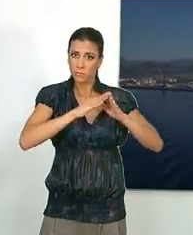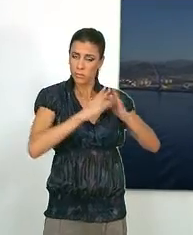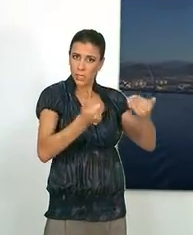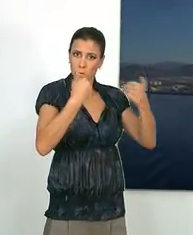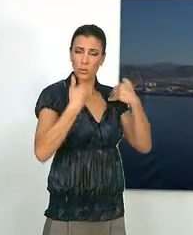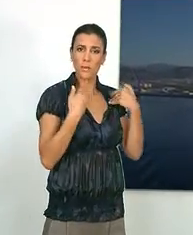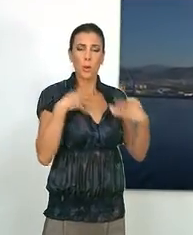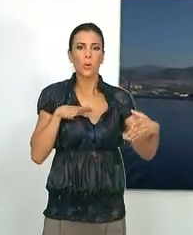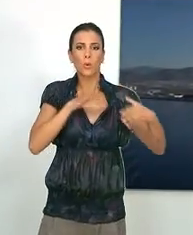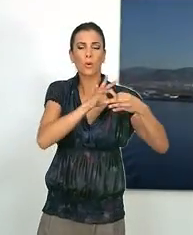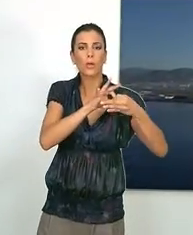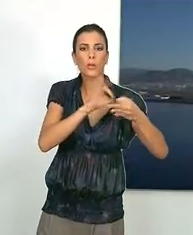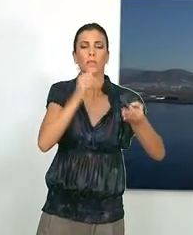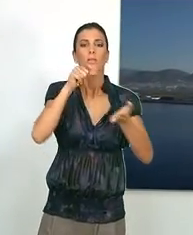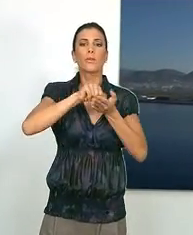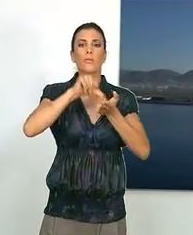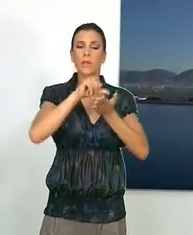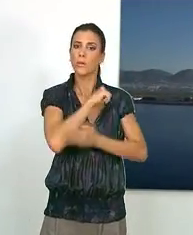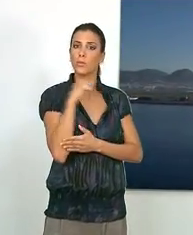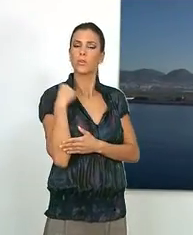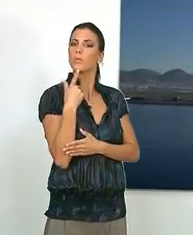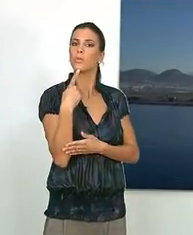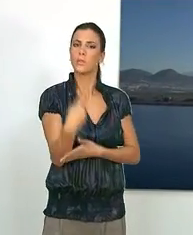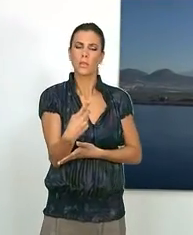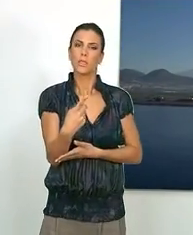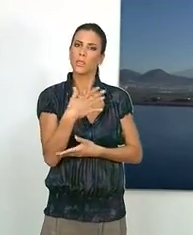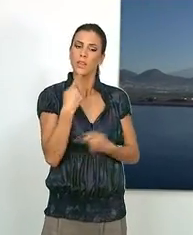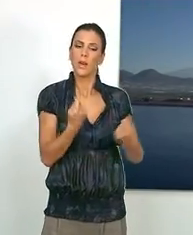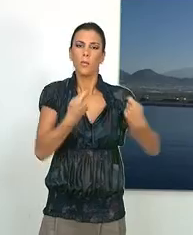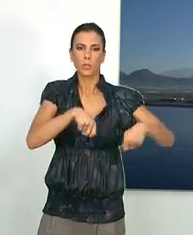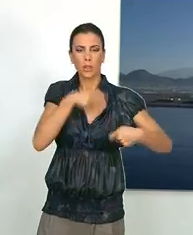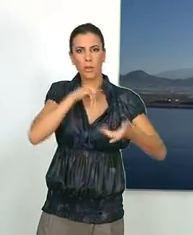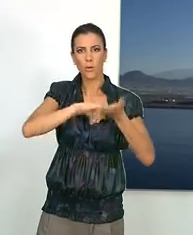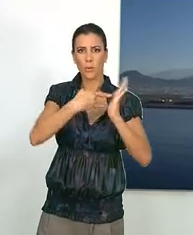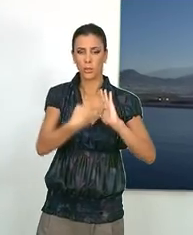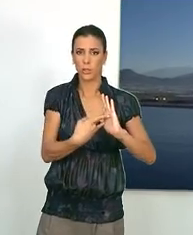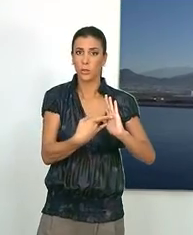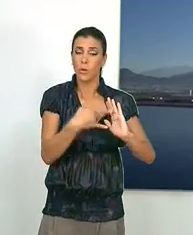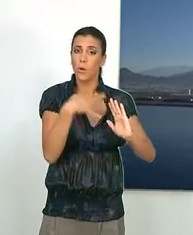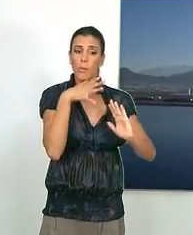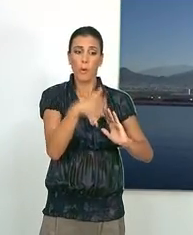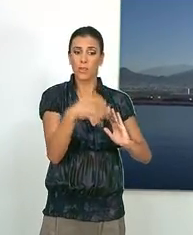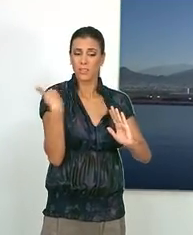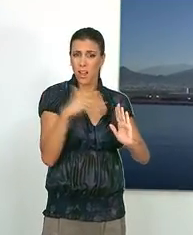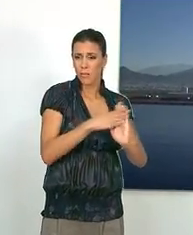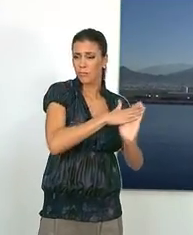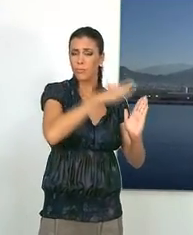que une la ciudad autónoma con Motril, confirma que la compañía seguirá apostando por este proyecto, que hasta la fecha ha